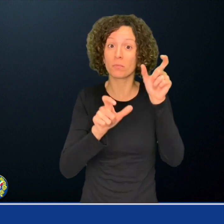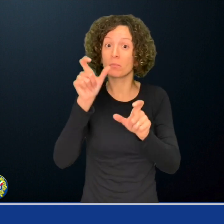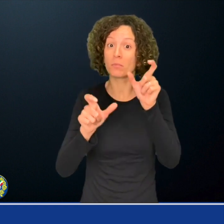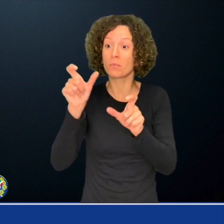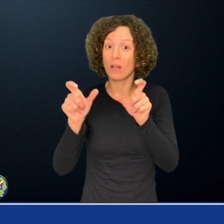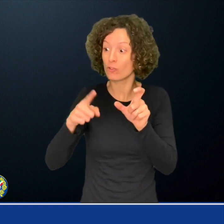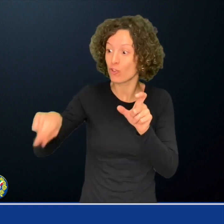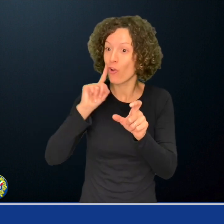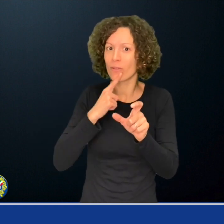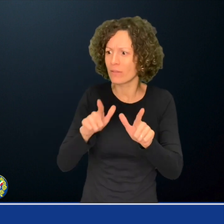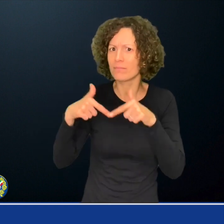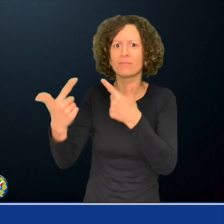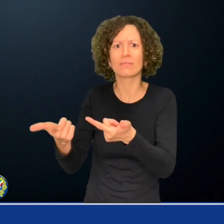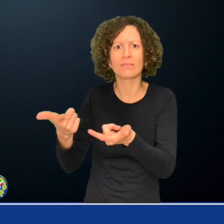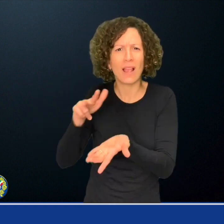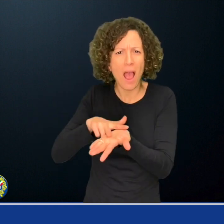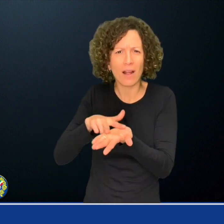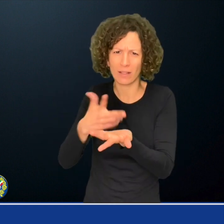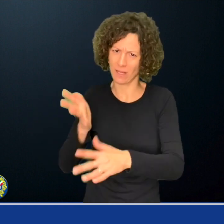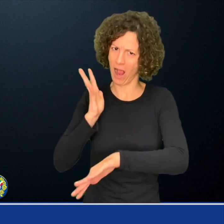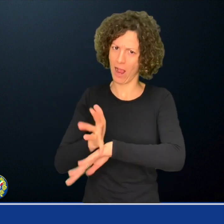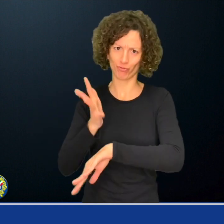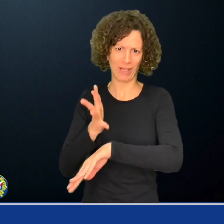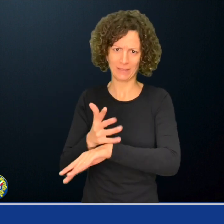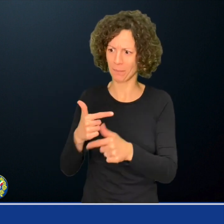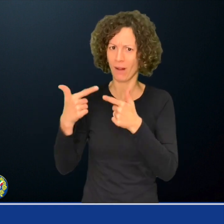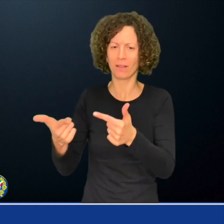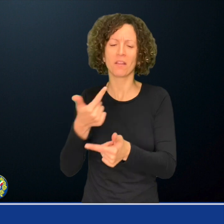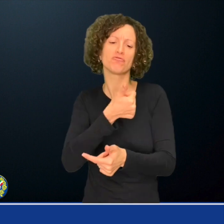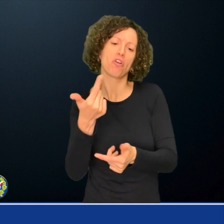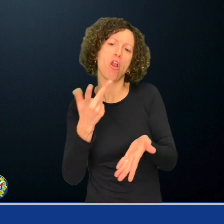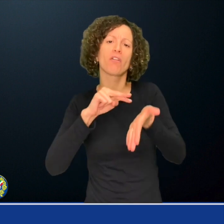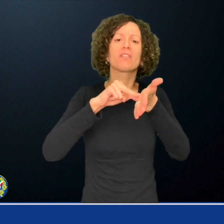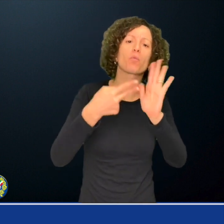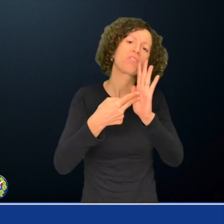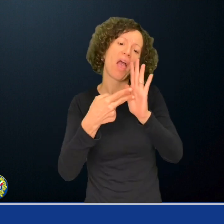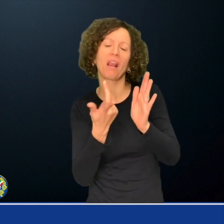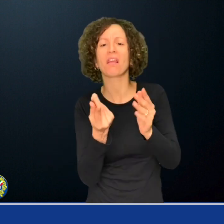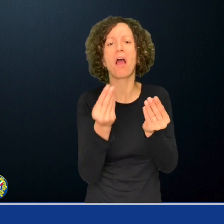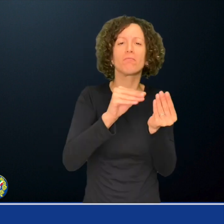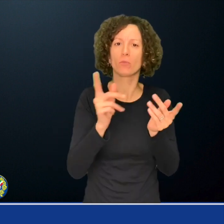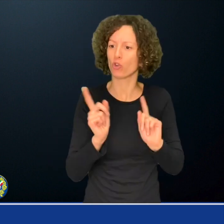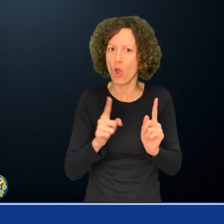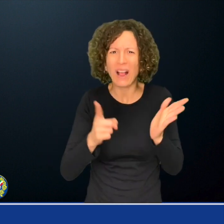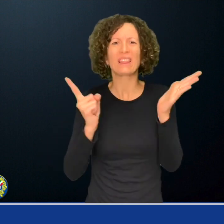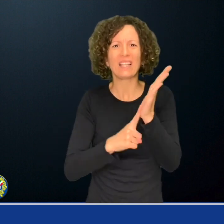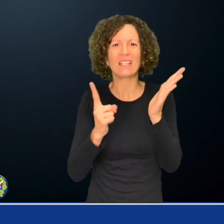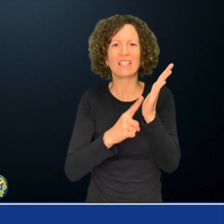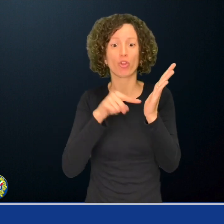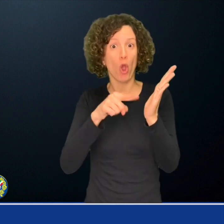questione tecnica ma un diritto non derogabile e condizione necessaria per il pieno esercizio di tutti gli altri diritti.